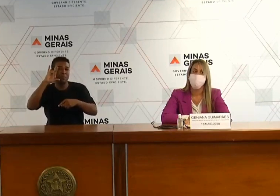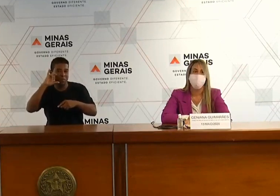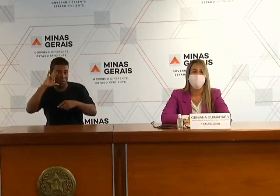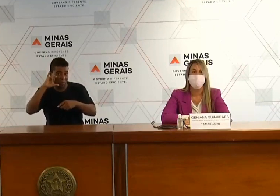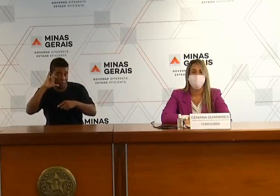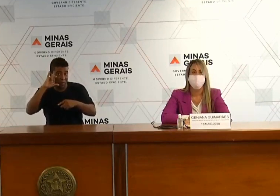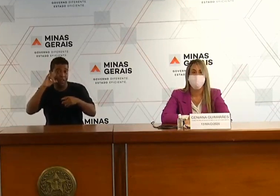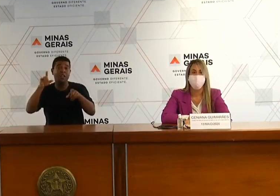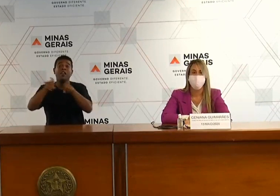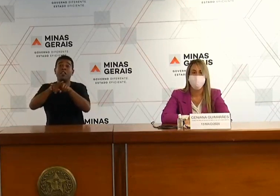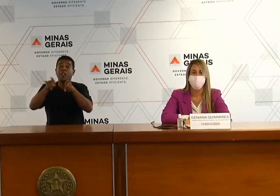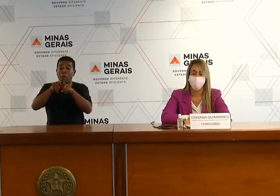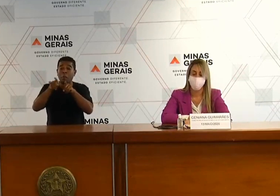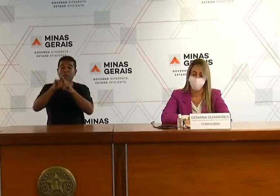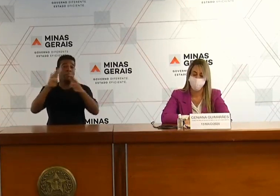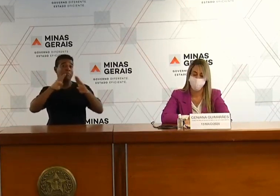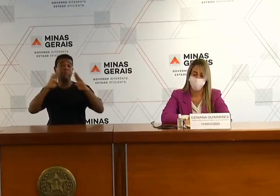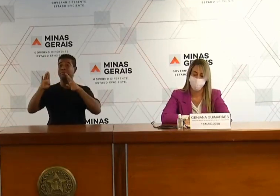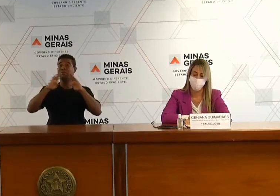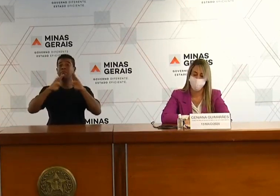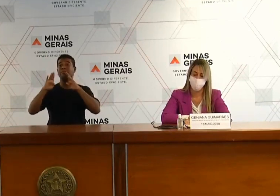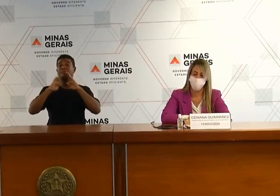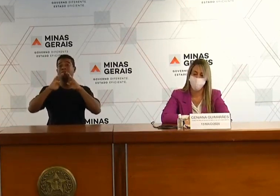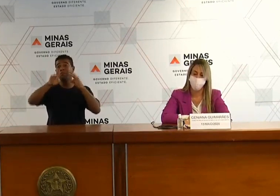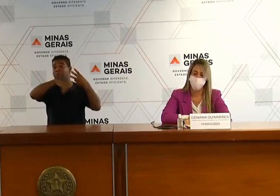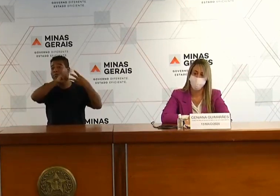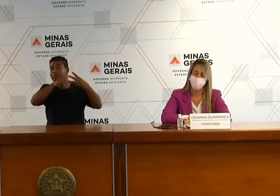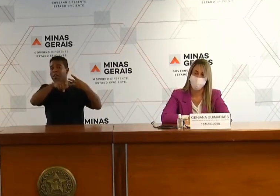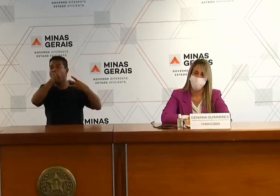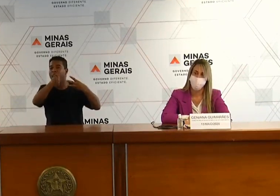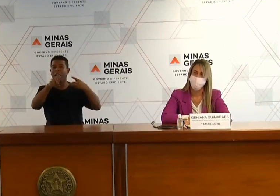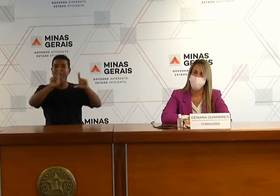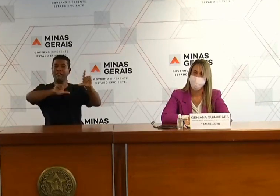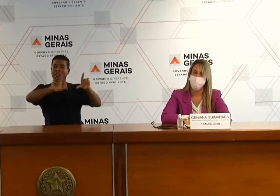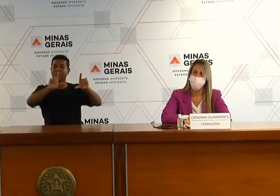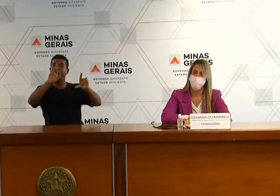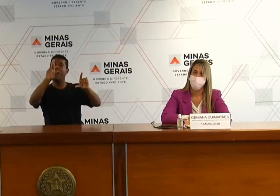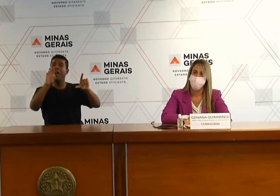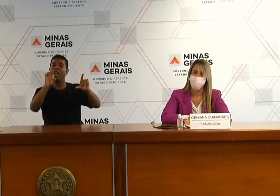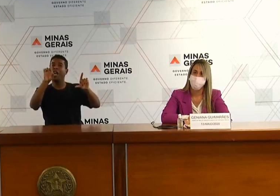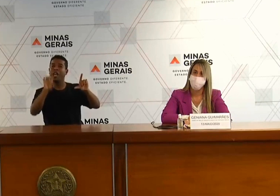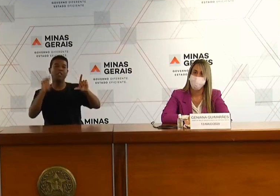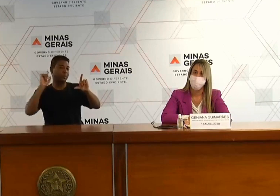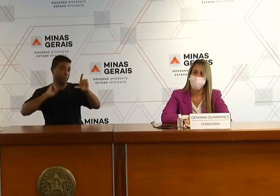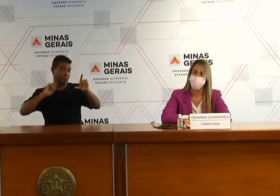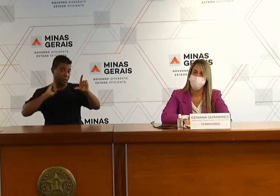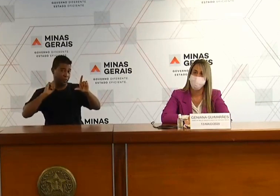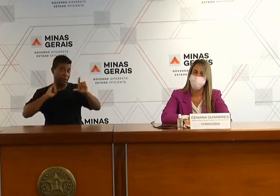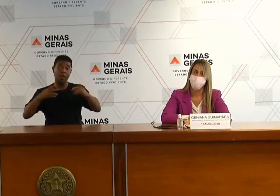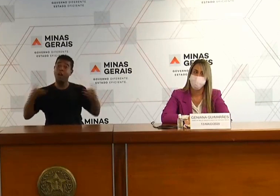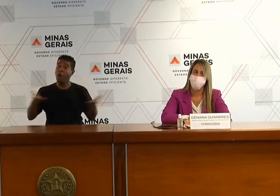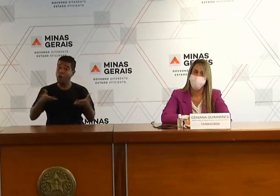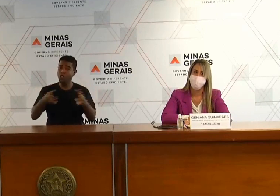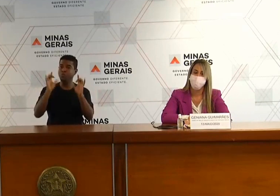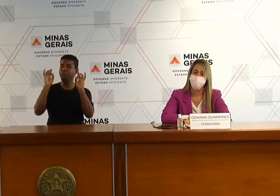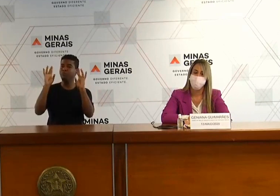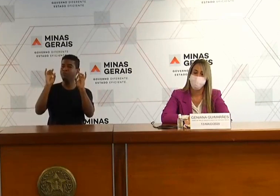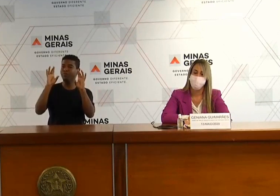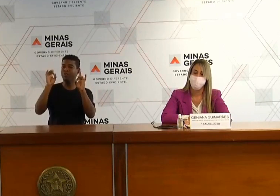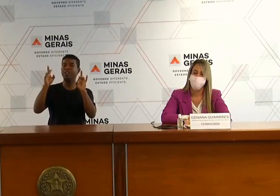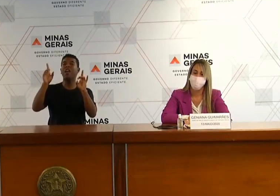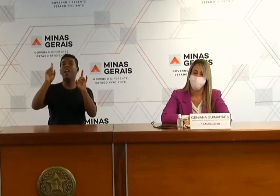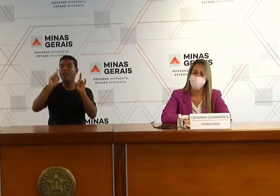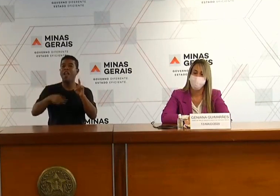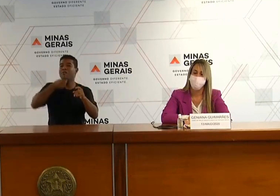através do Instagram e Facebook e também pela Rede Minas. Hoje, excepcionalmente, não teremos o